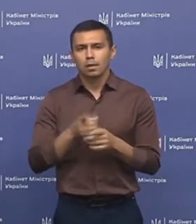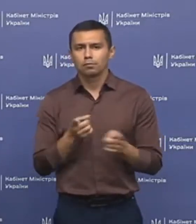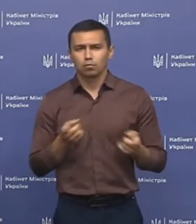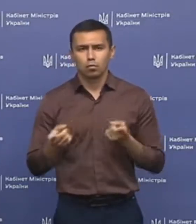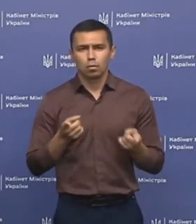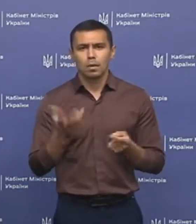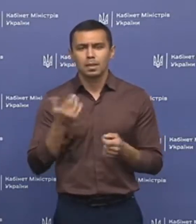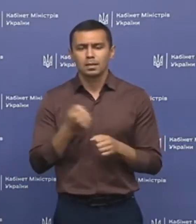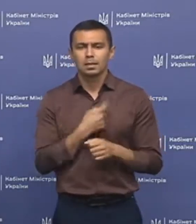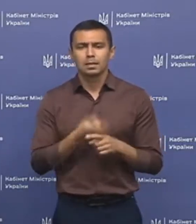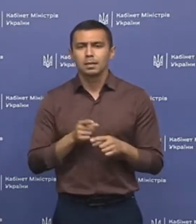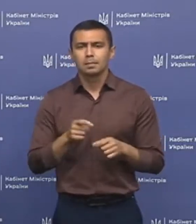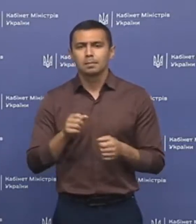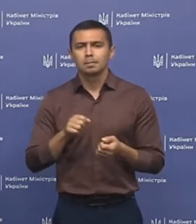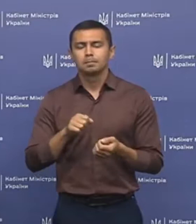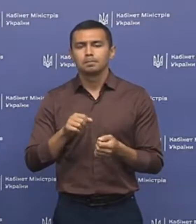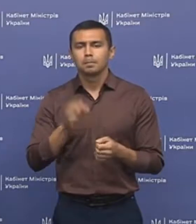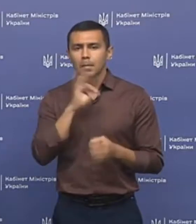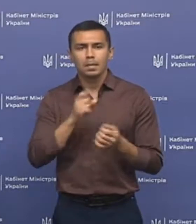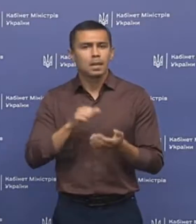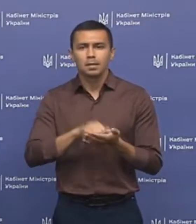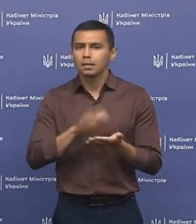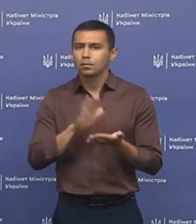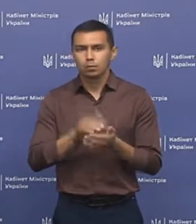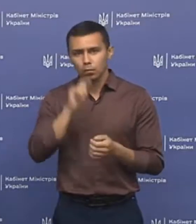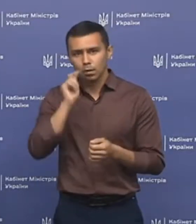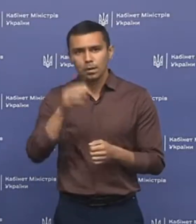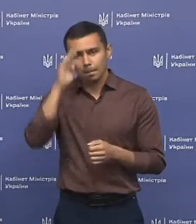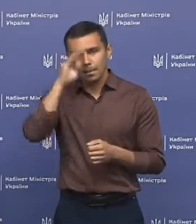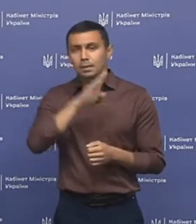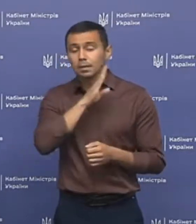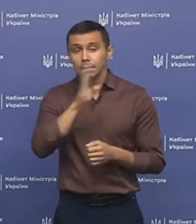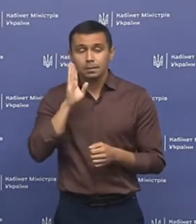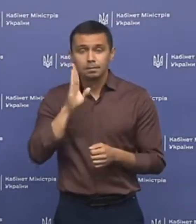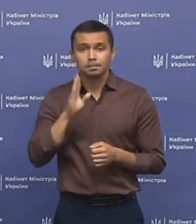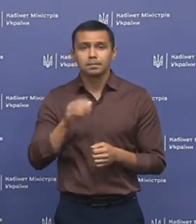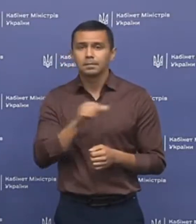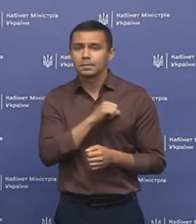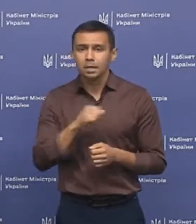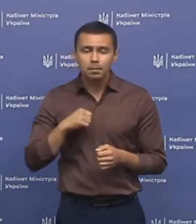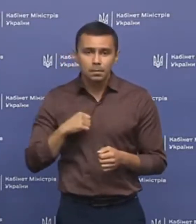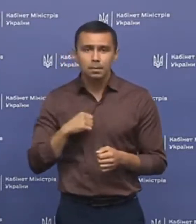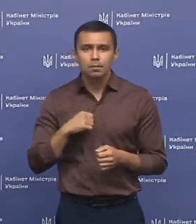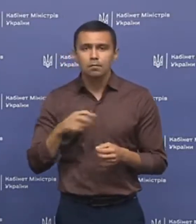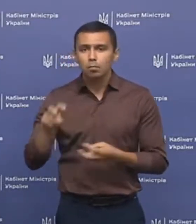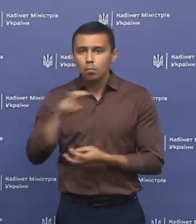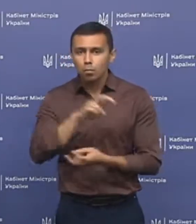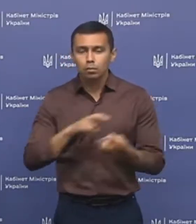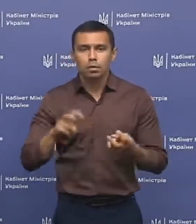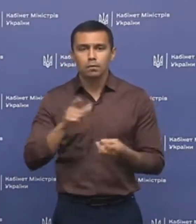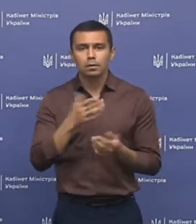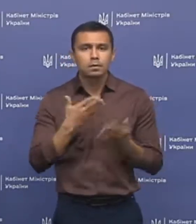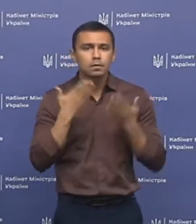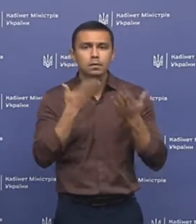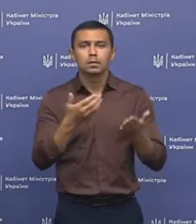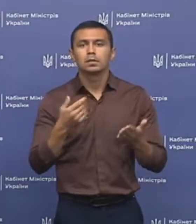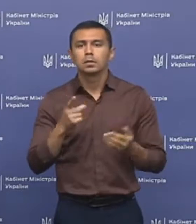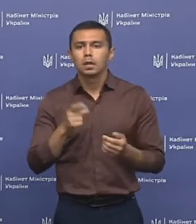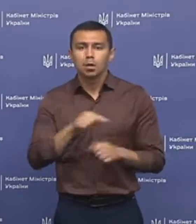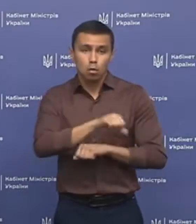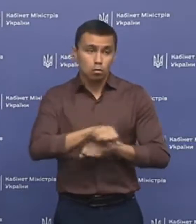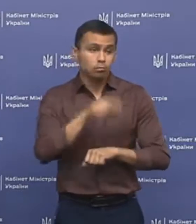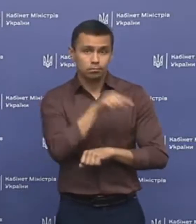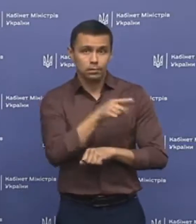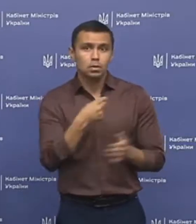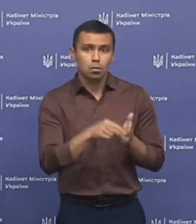На жаль, ці препарати не є зареєстровані в Україні, і батьки самі в пошуках, вони звертались за